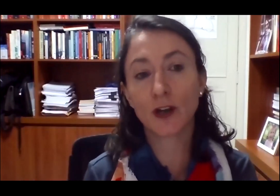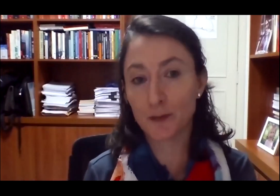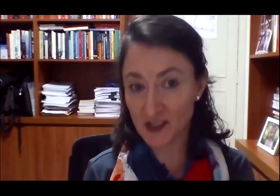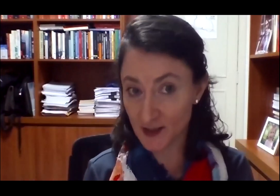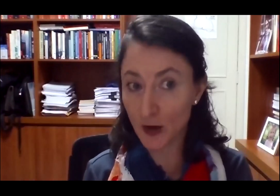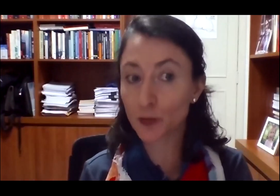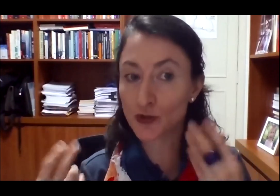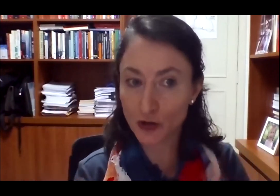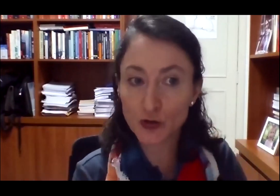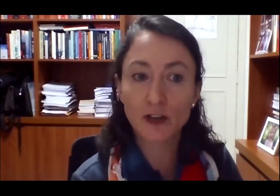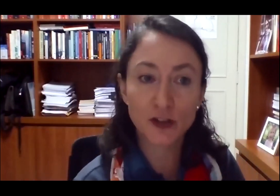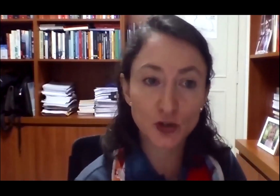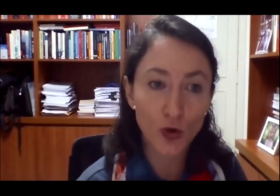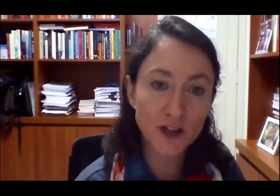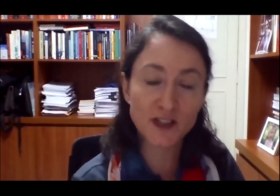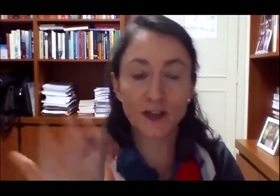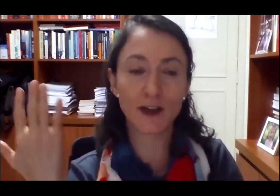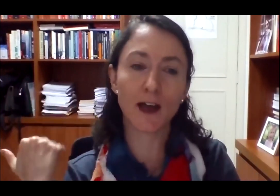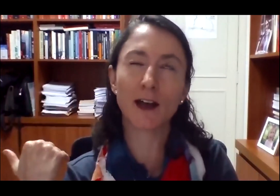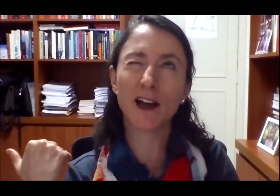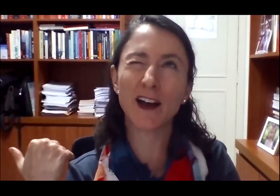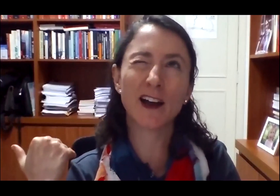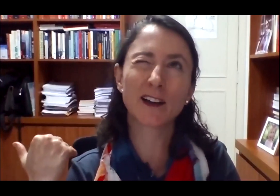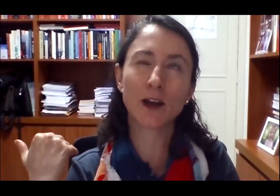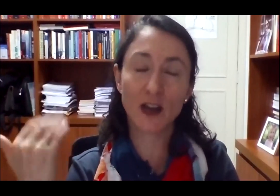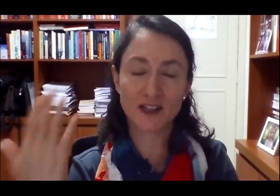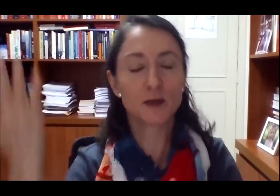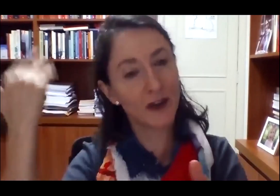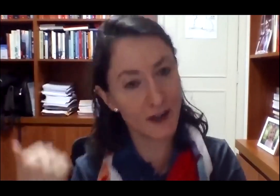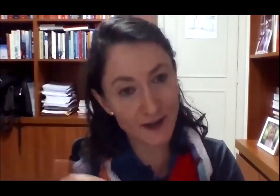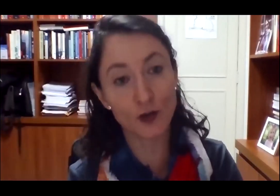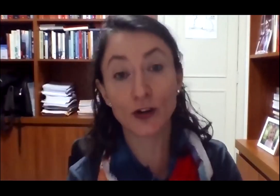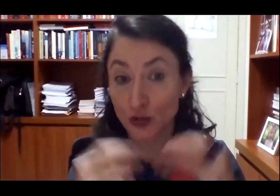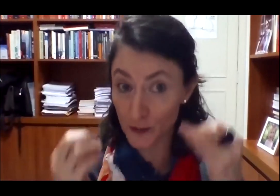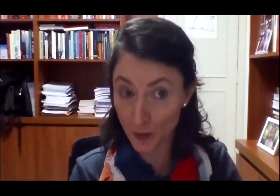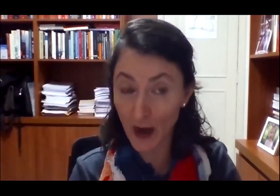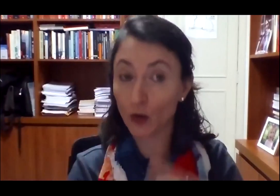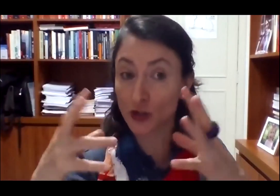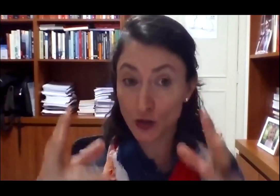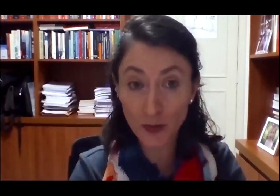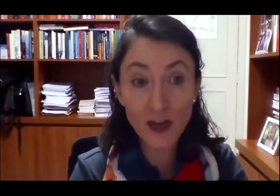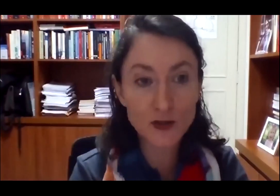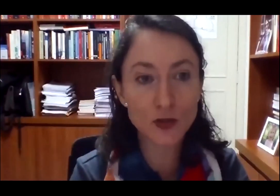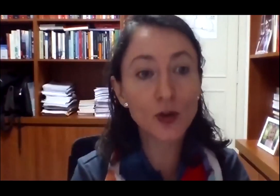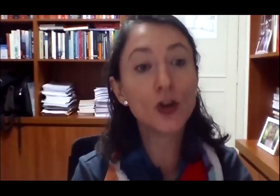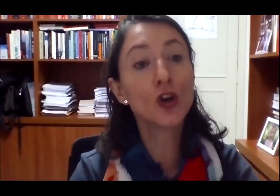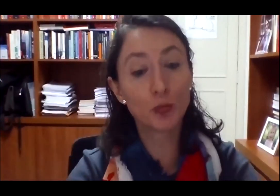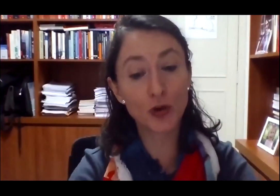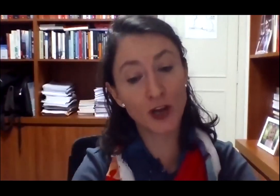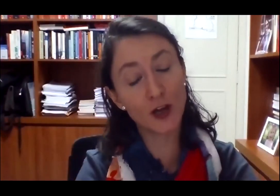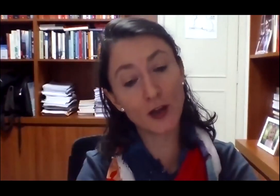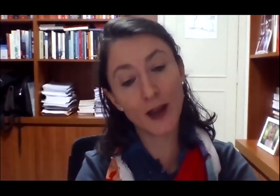de capacitação para os nossos servidores e não nessa semana, na anterior, nós tivemos uma aula só sobre isso.